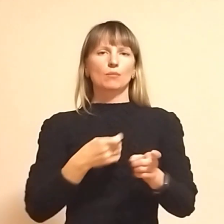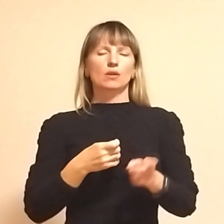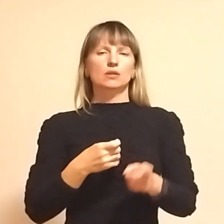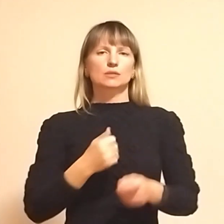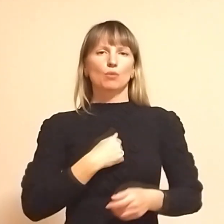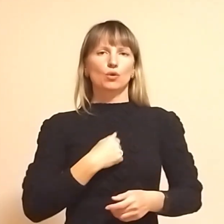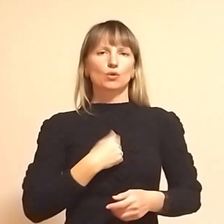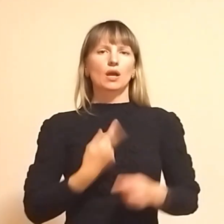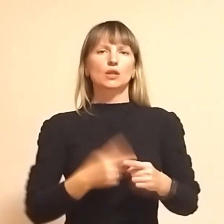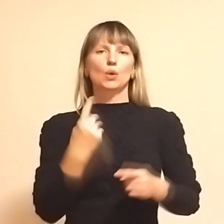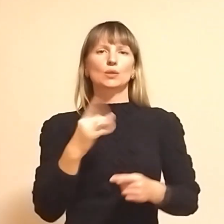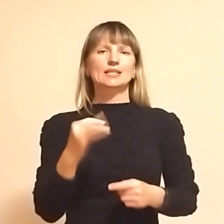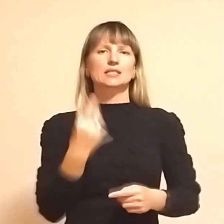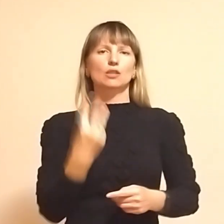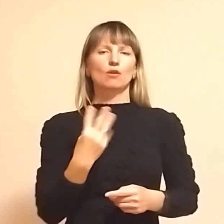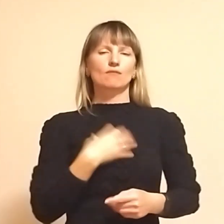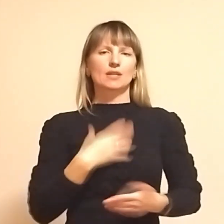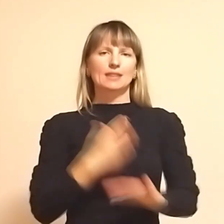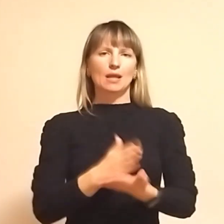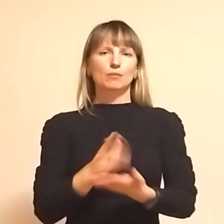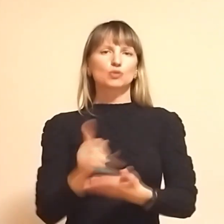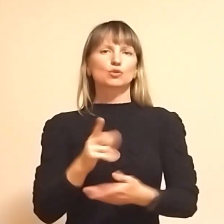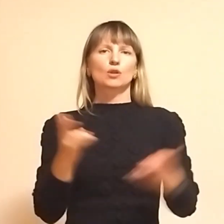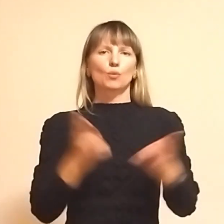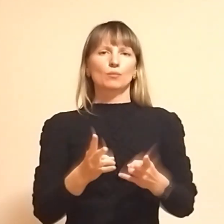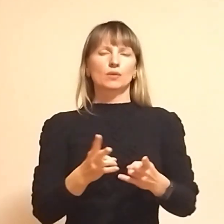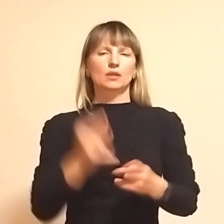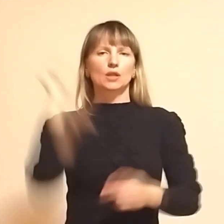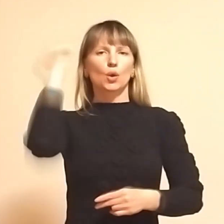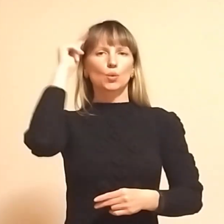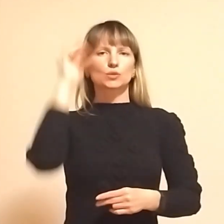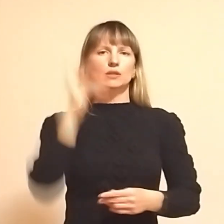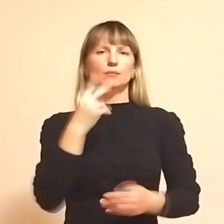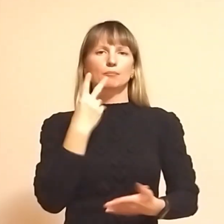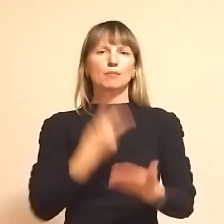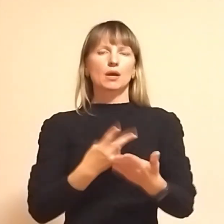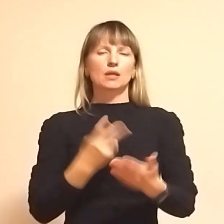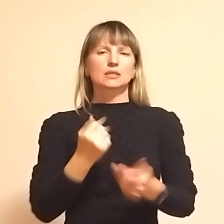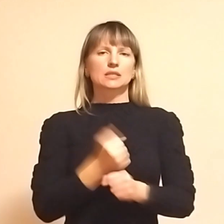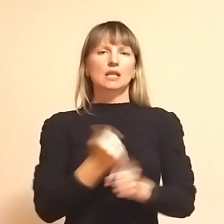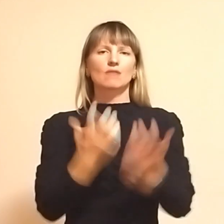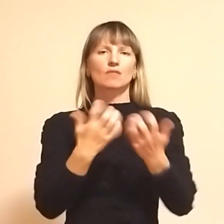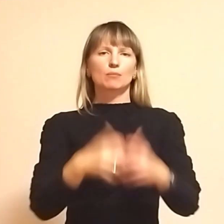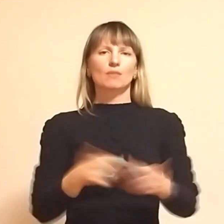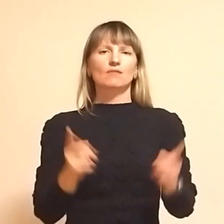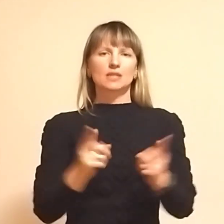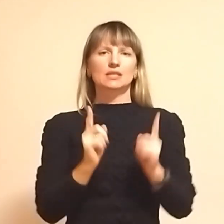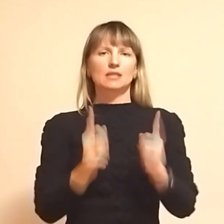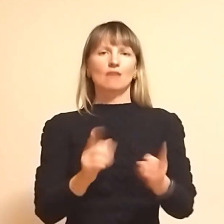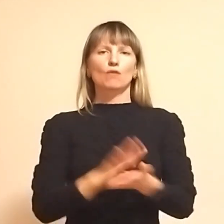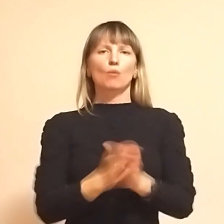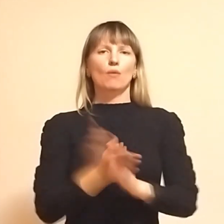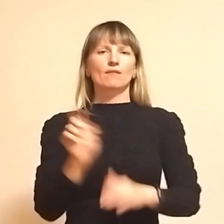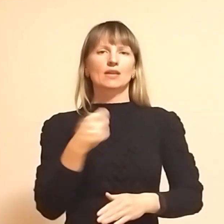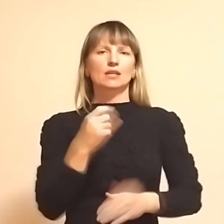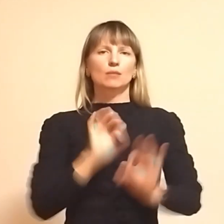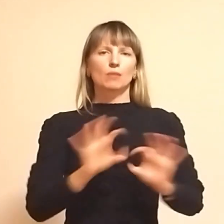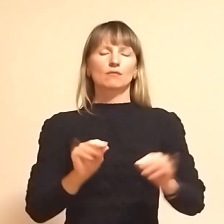зброєю. Це один із трьох основних напрямків, що необхідно опанувати і довести до автоматизму у стислий термін в умовах війни, пояснює